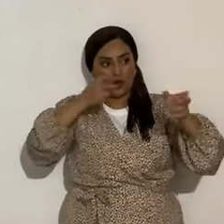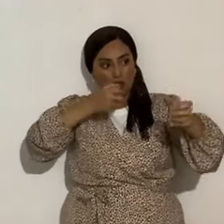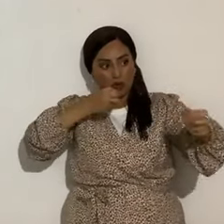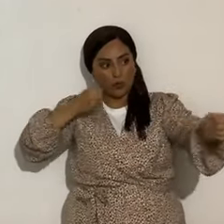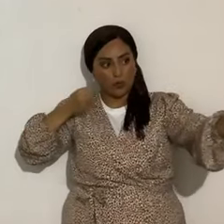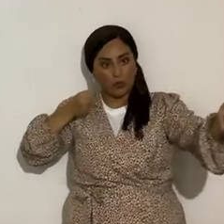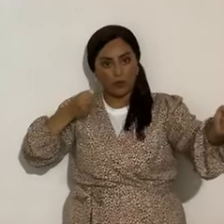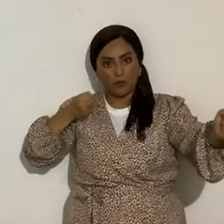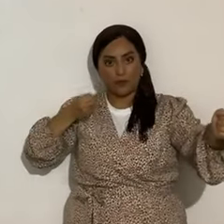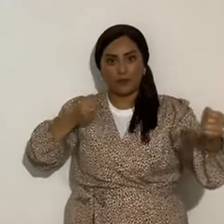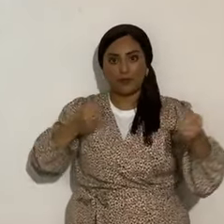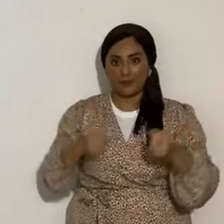y con flecha,